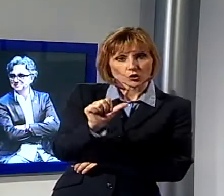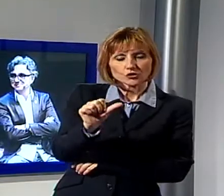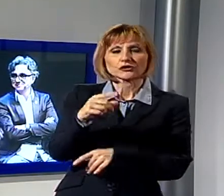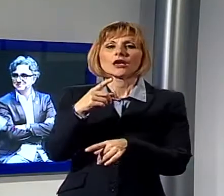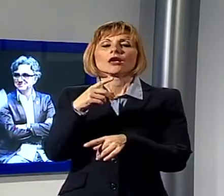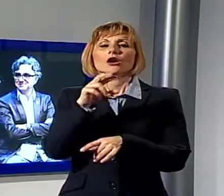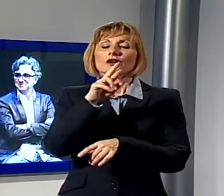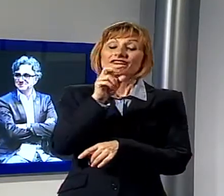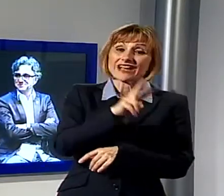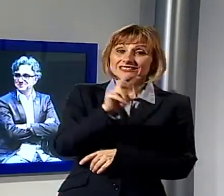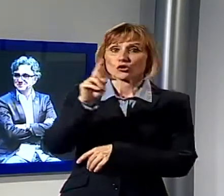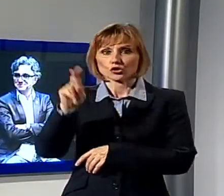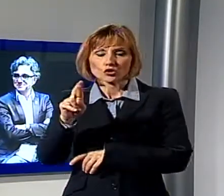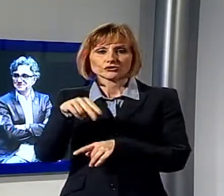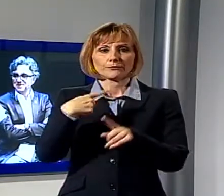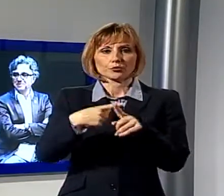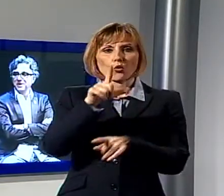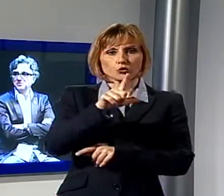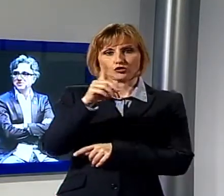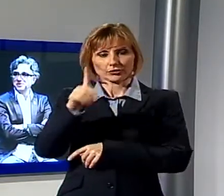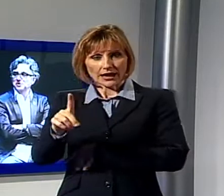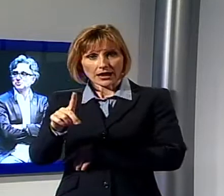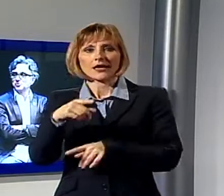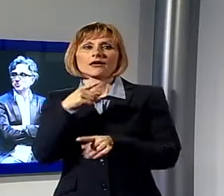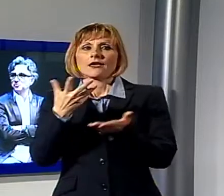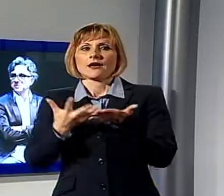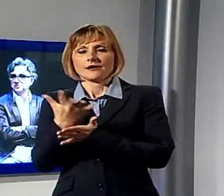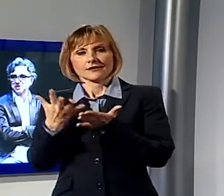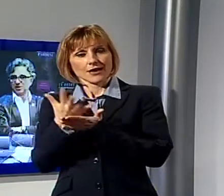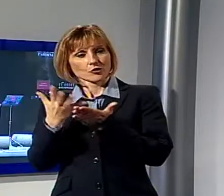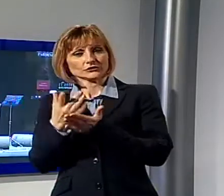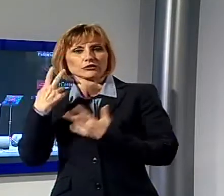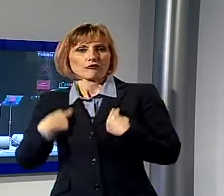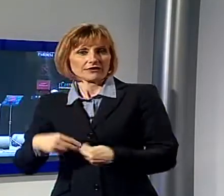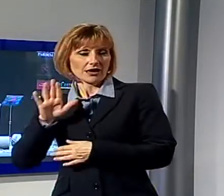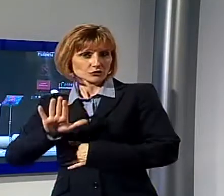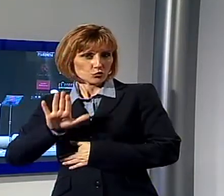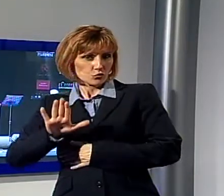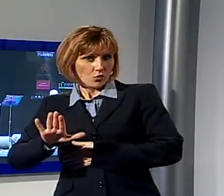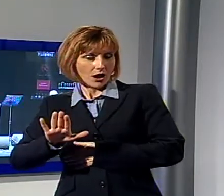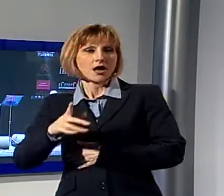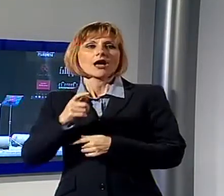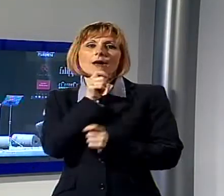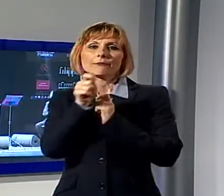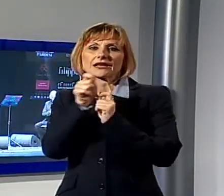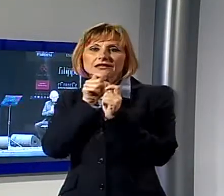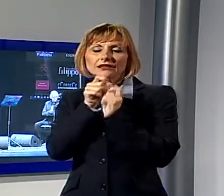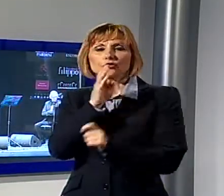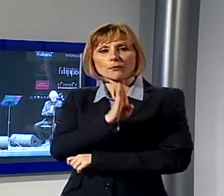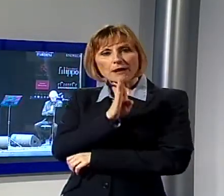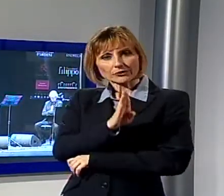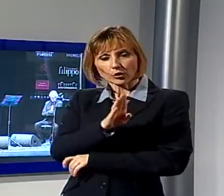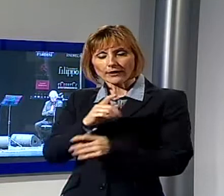ricordi cariche di emozione, si è raccontato al microfono di Bartoletti, ideatore e gran cerimoniere della rassegna.